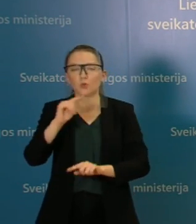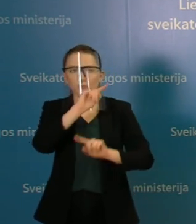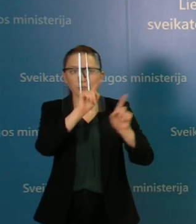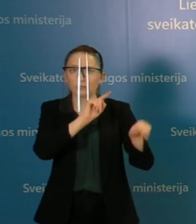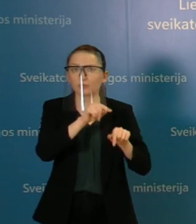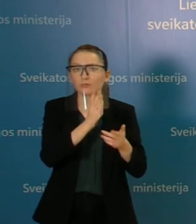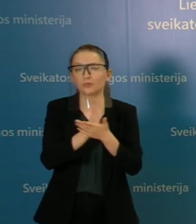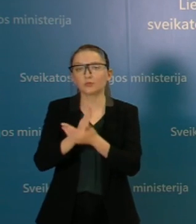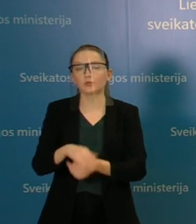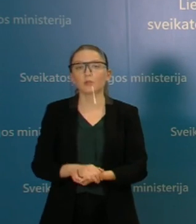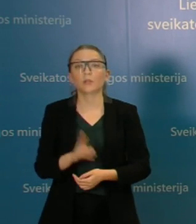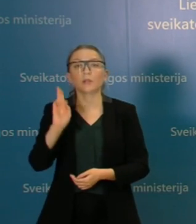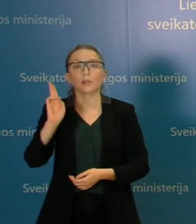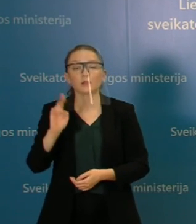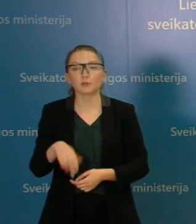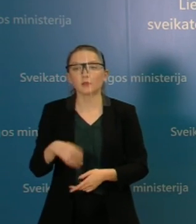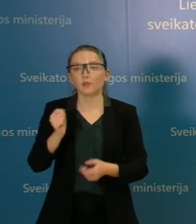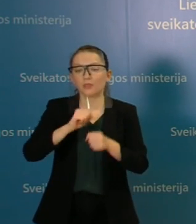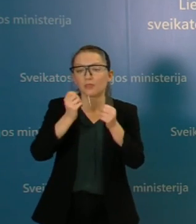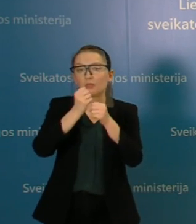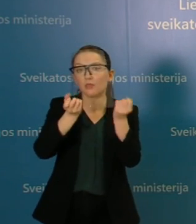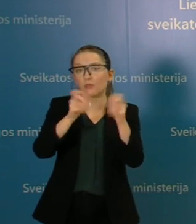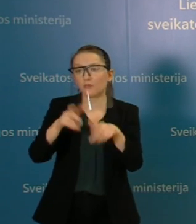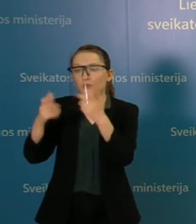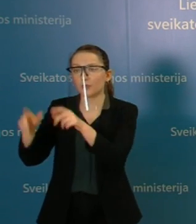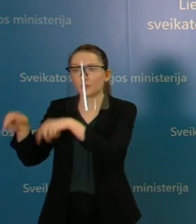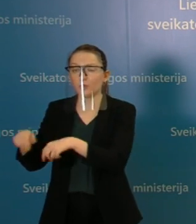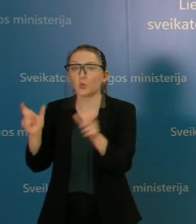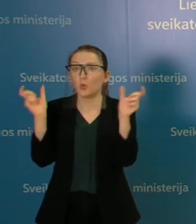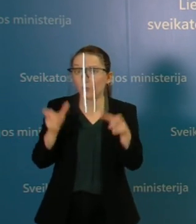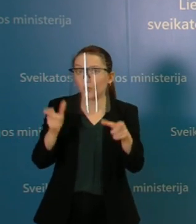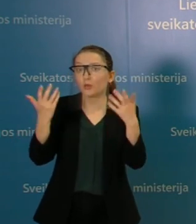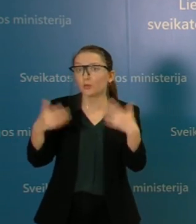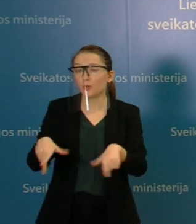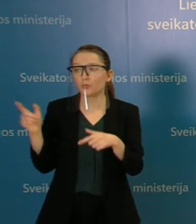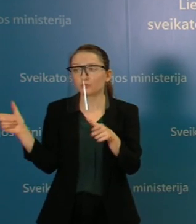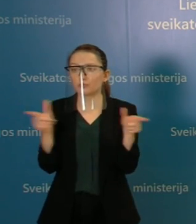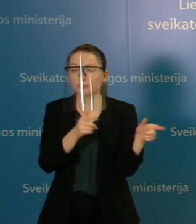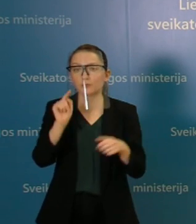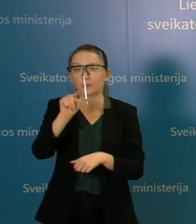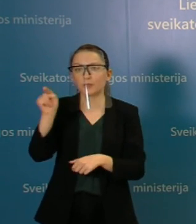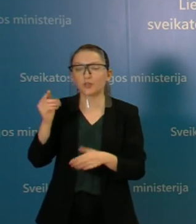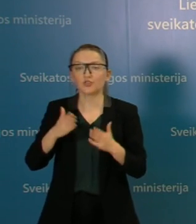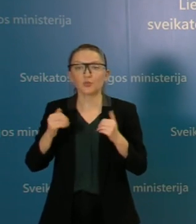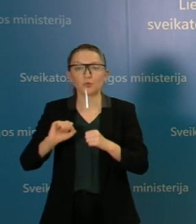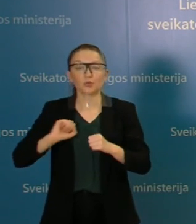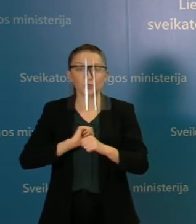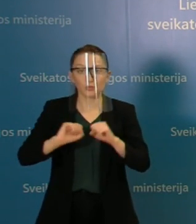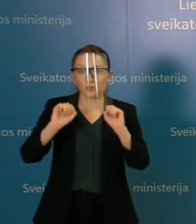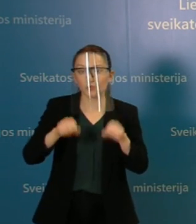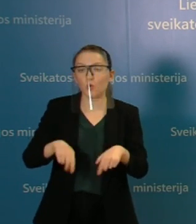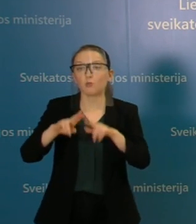buvo iškilę, kad ten, kur savaldybėse, kur yra paskelbtas karantinas, šeimos gydytojas gali